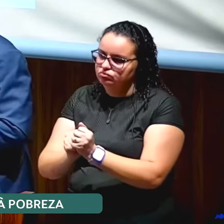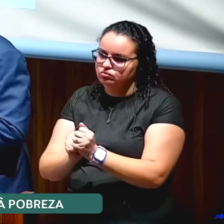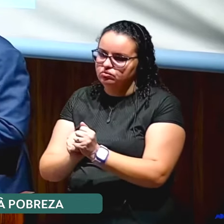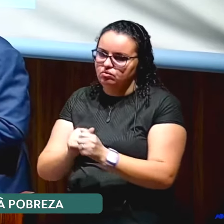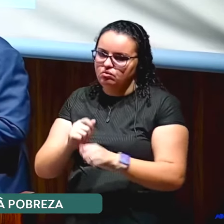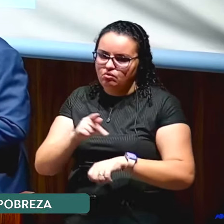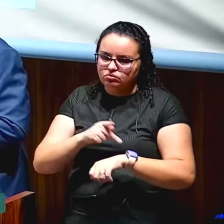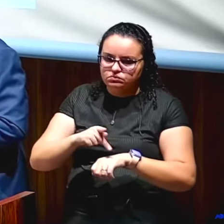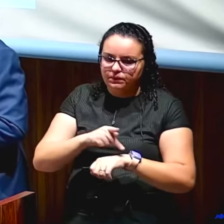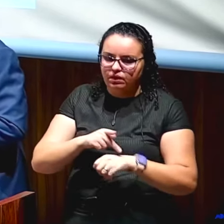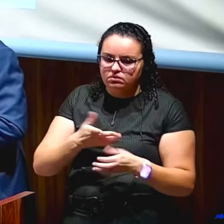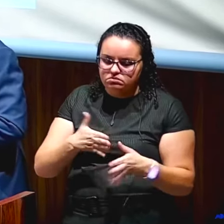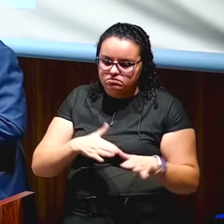países menos desenvolvidos.